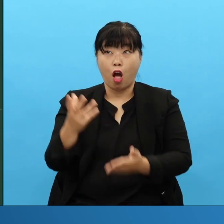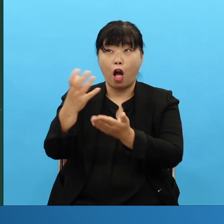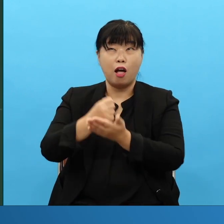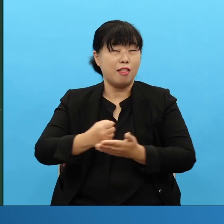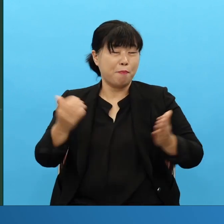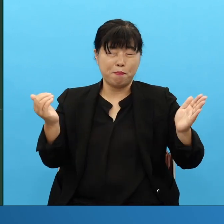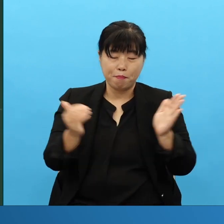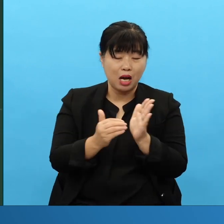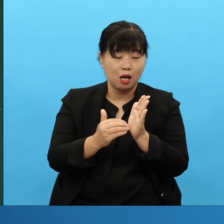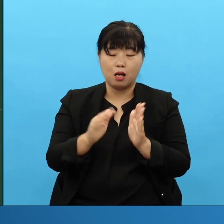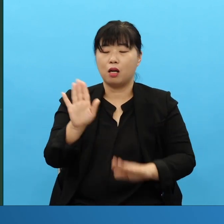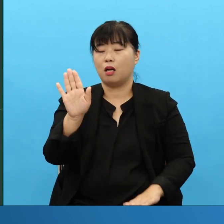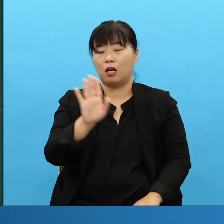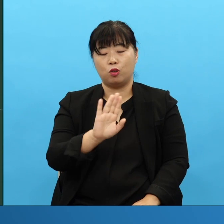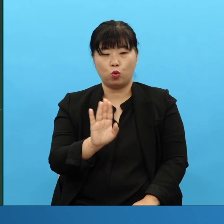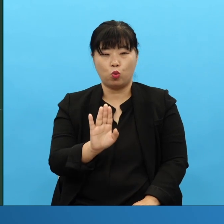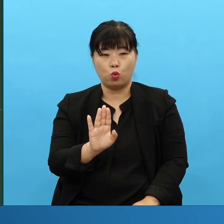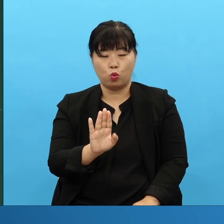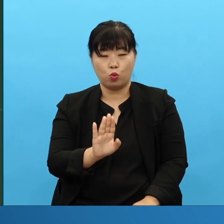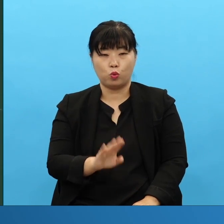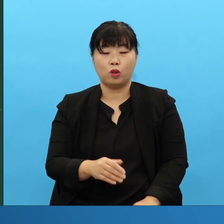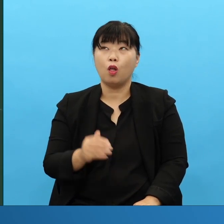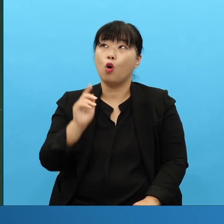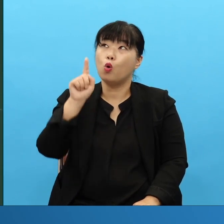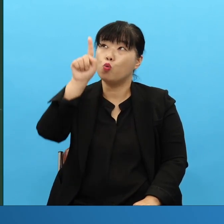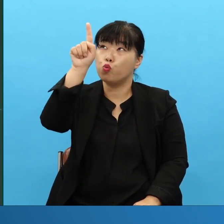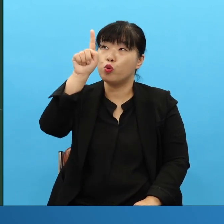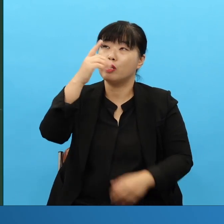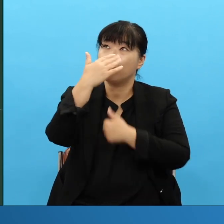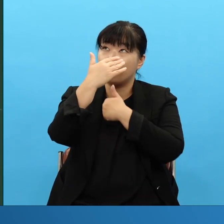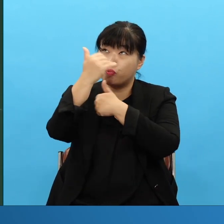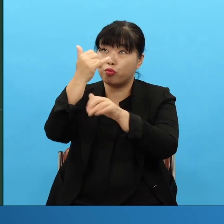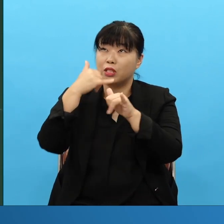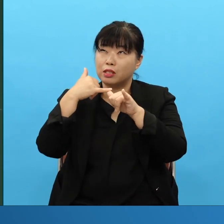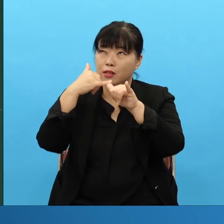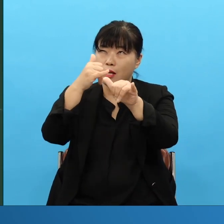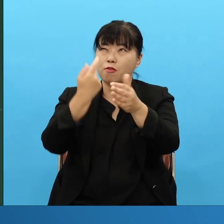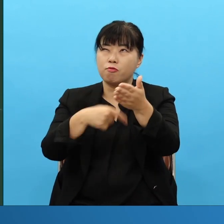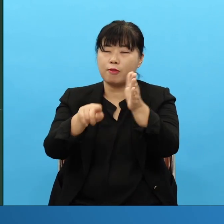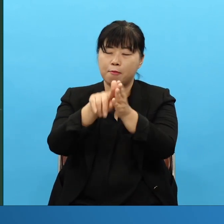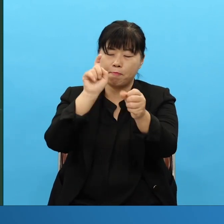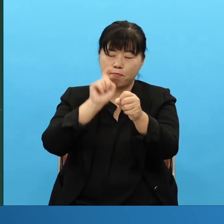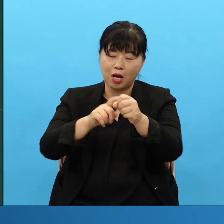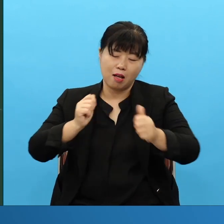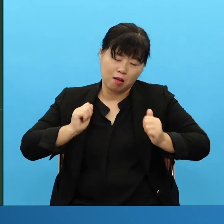여러분은 위에서 부르신 부름의 상을 위하여 쫓아가고 있습니다